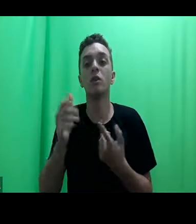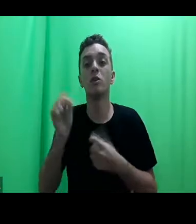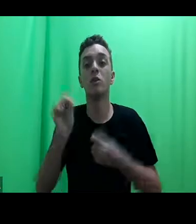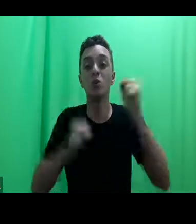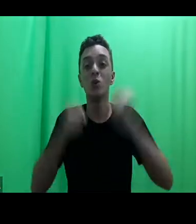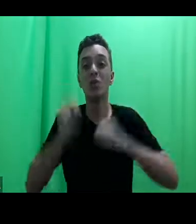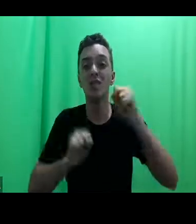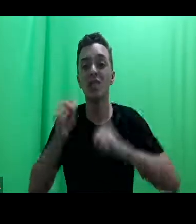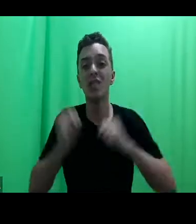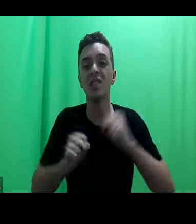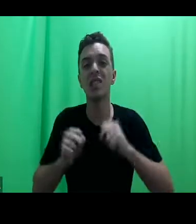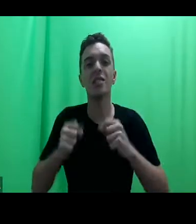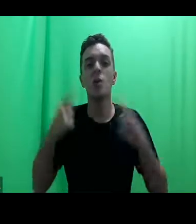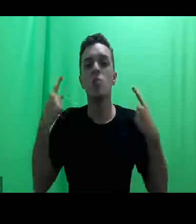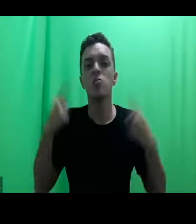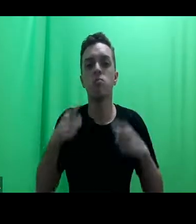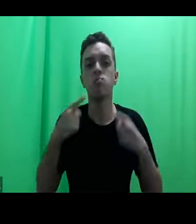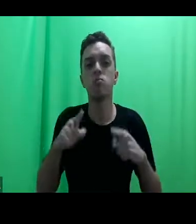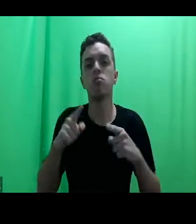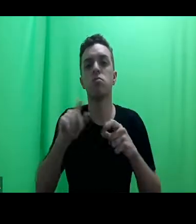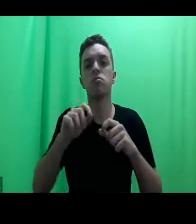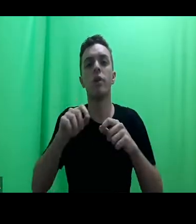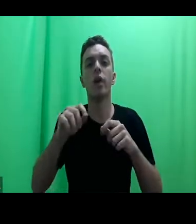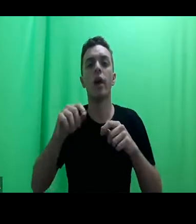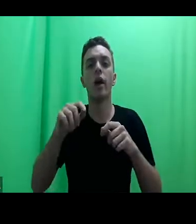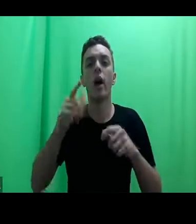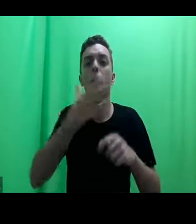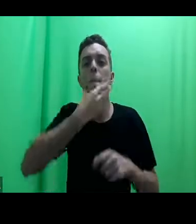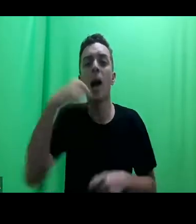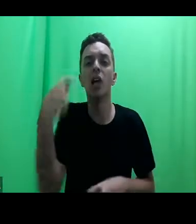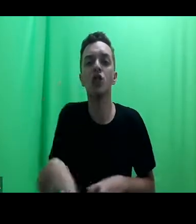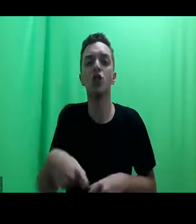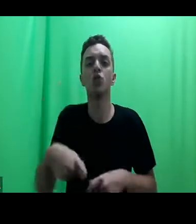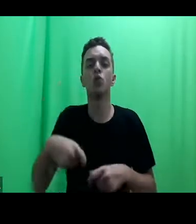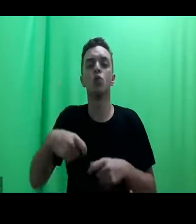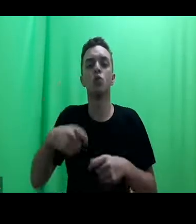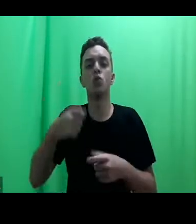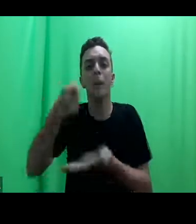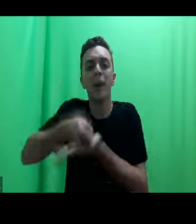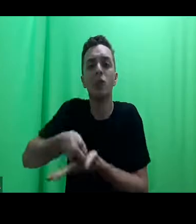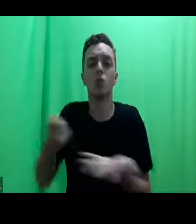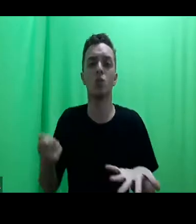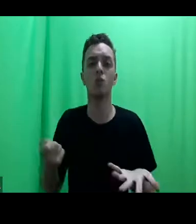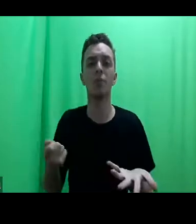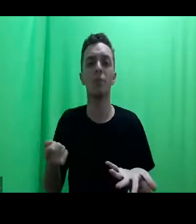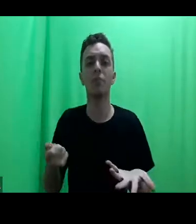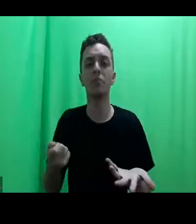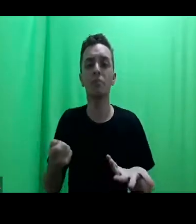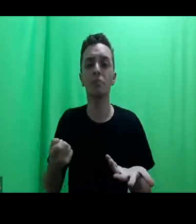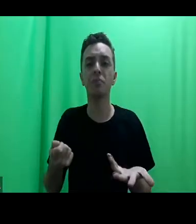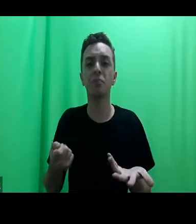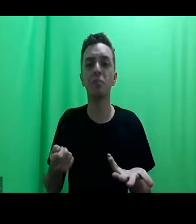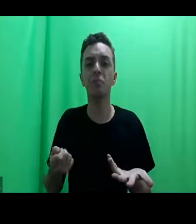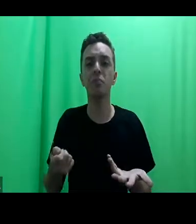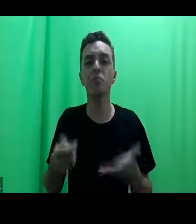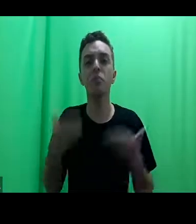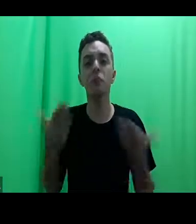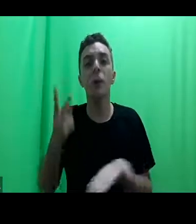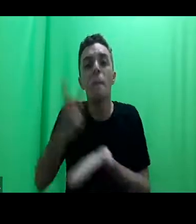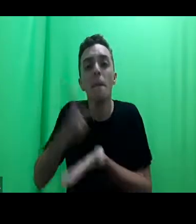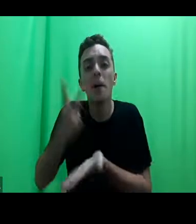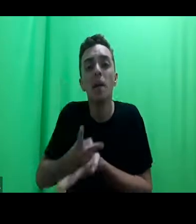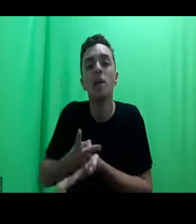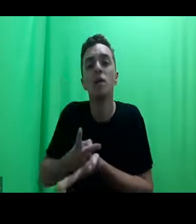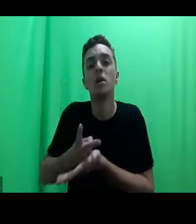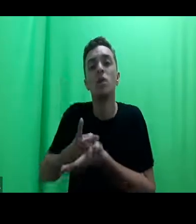justiça violento, machista, opressor. Então, mesmo no caso